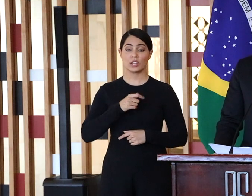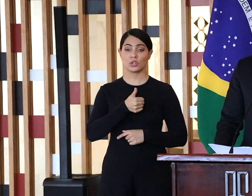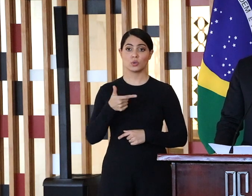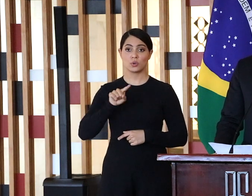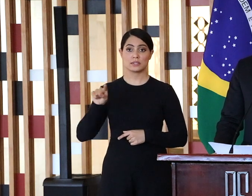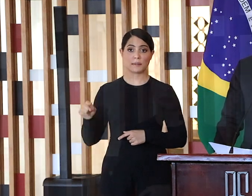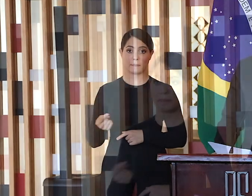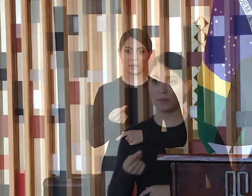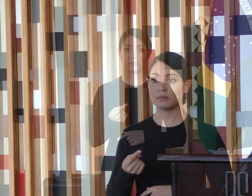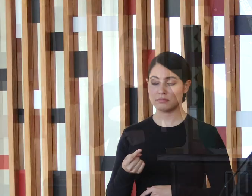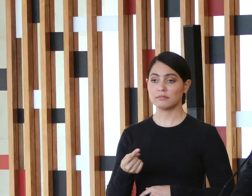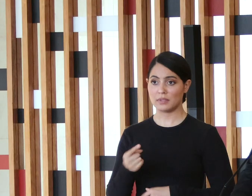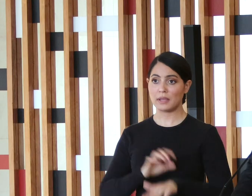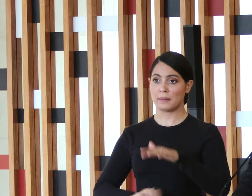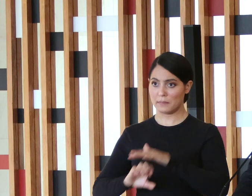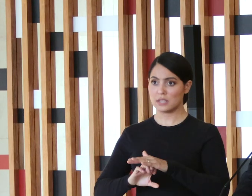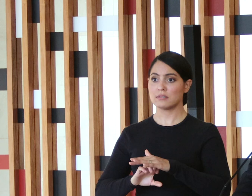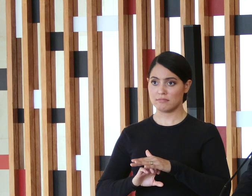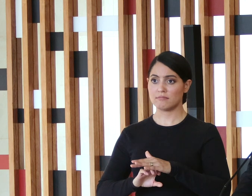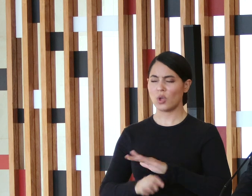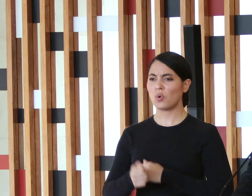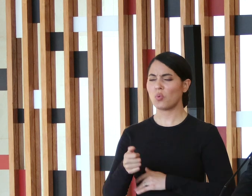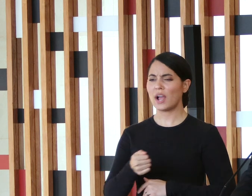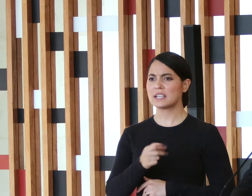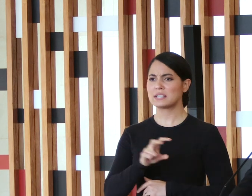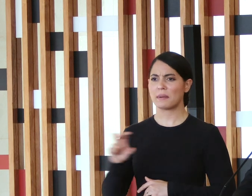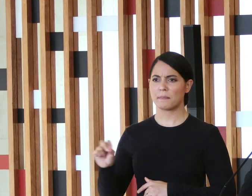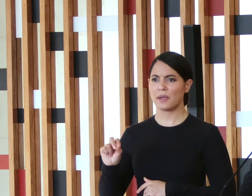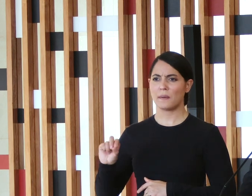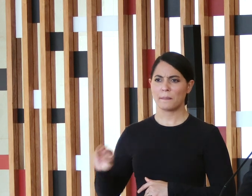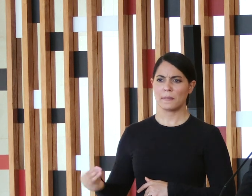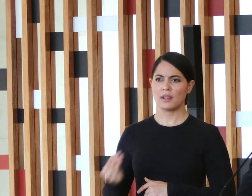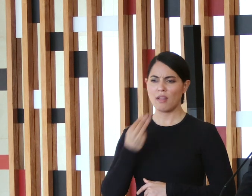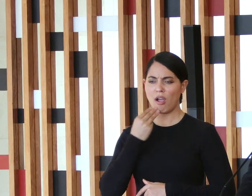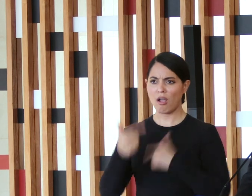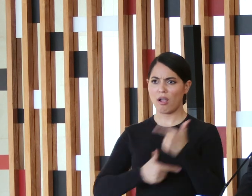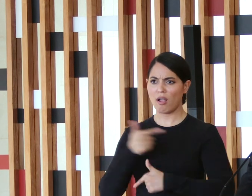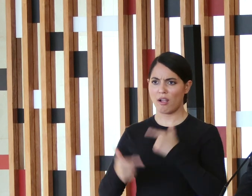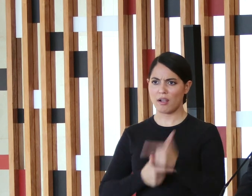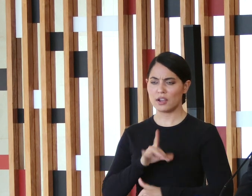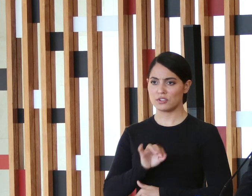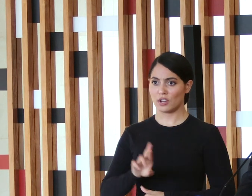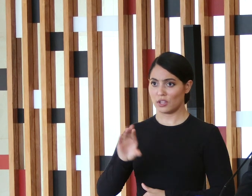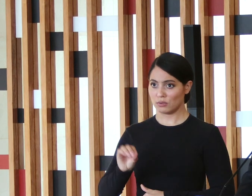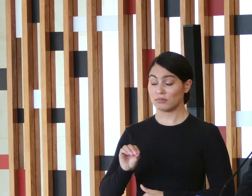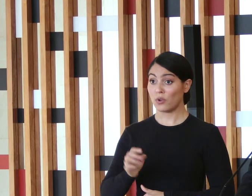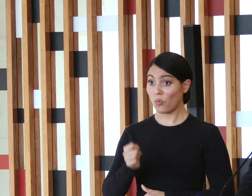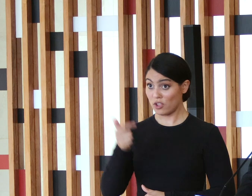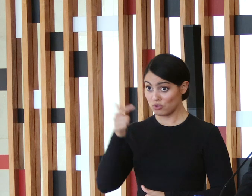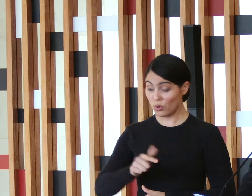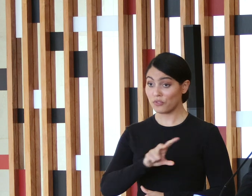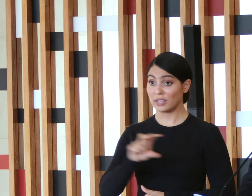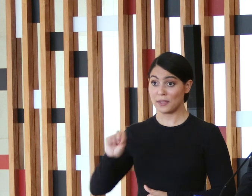ampla maioria de pequeno e médio porte que geram quase meio milhão de empregos diretos e indiretos. Eu vou repetir aqui quase